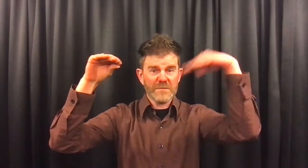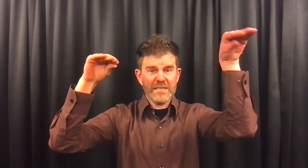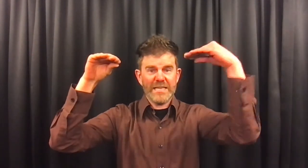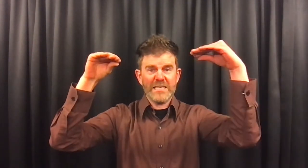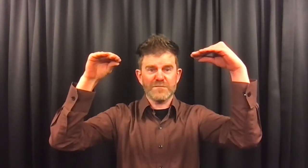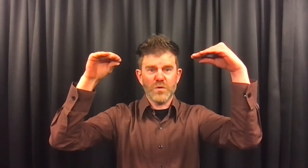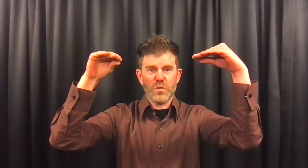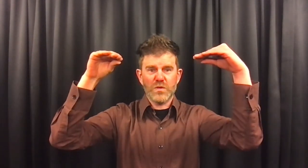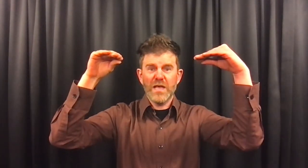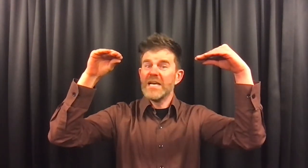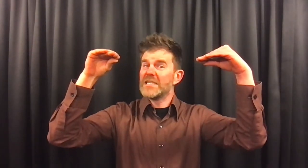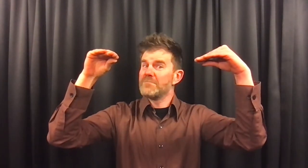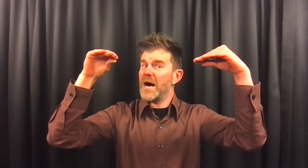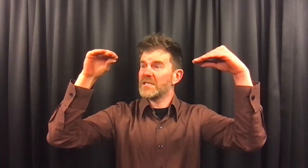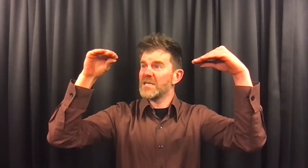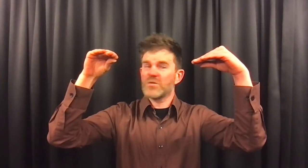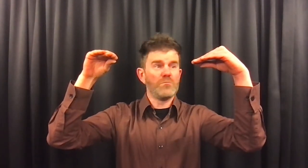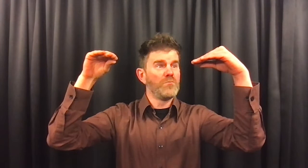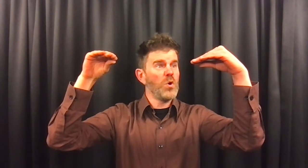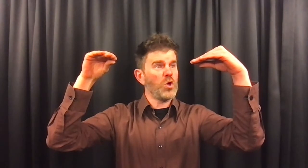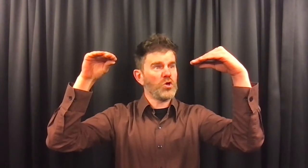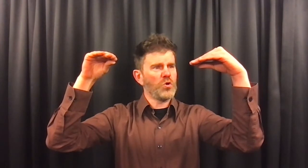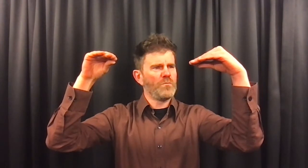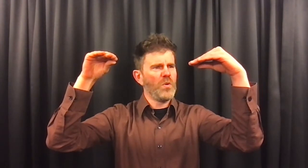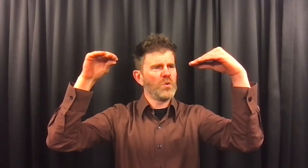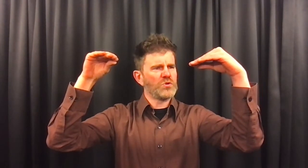Deze vogel, die maakte zich zo mogelijk nog bozer.